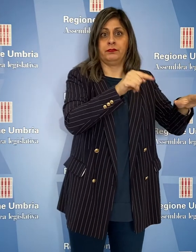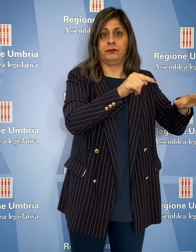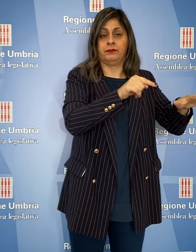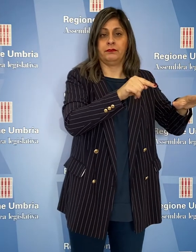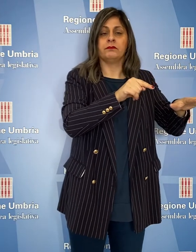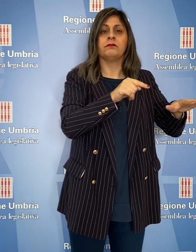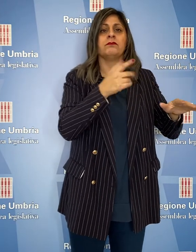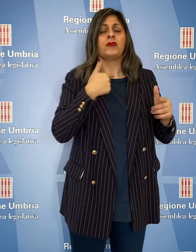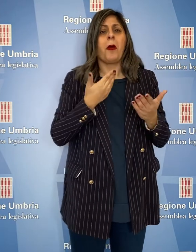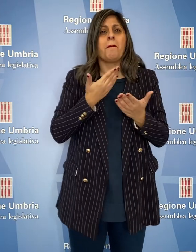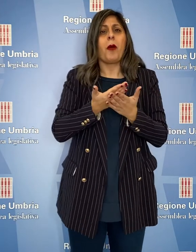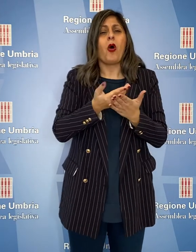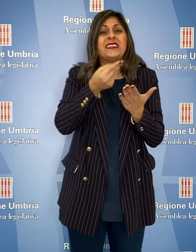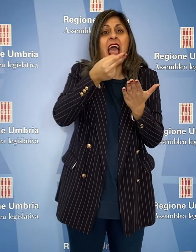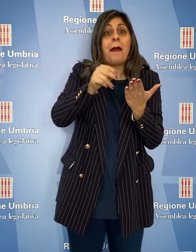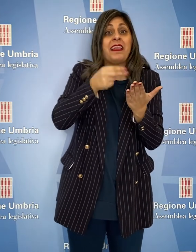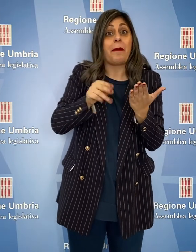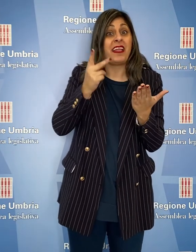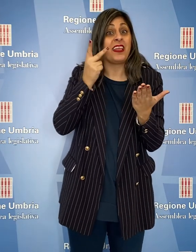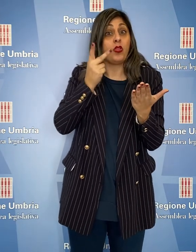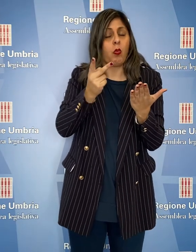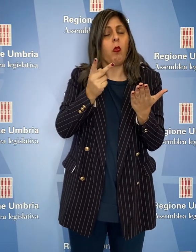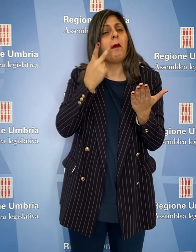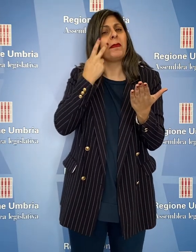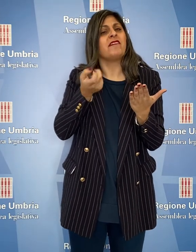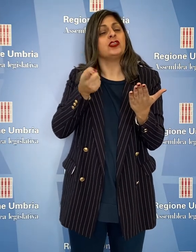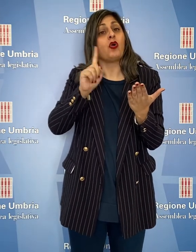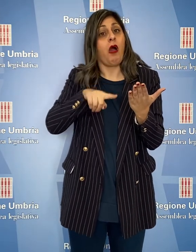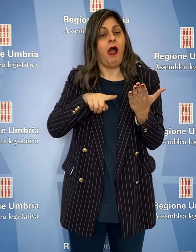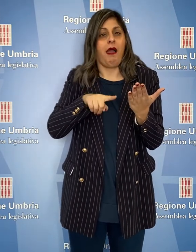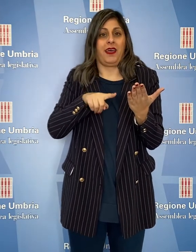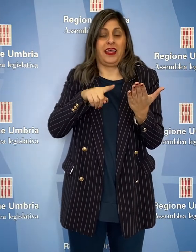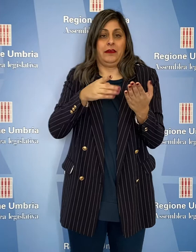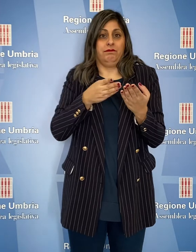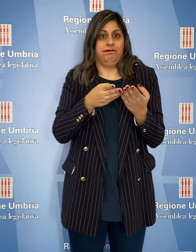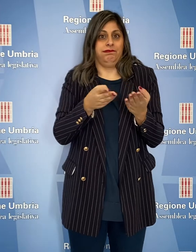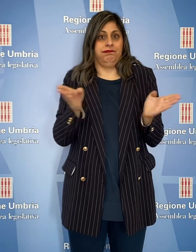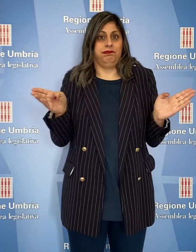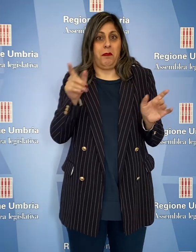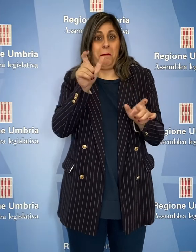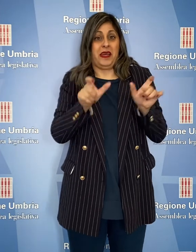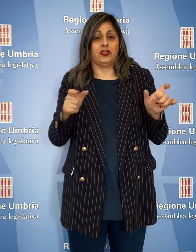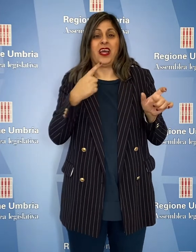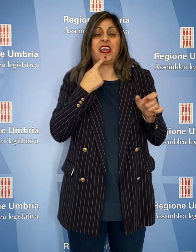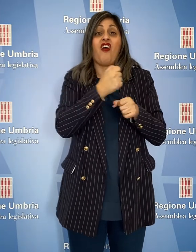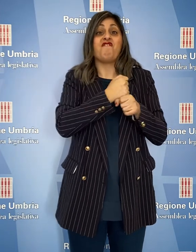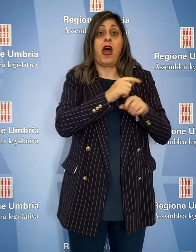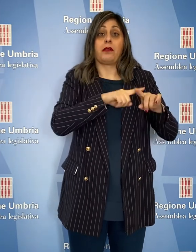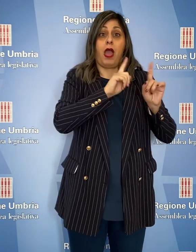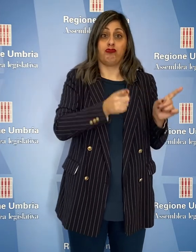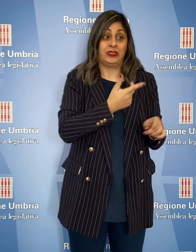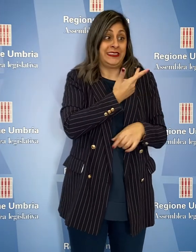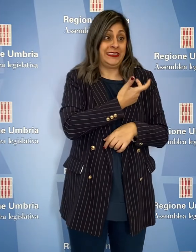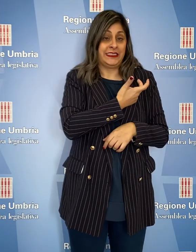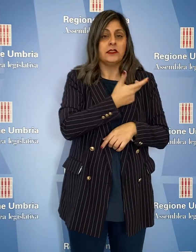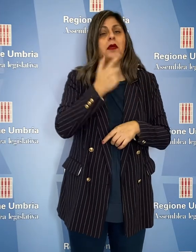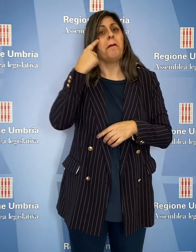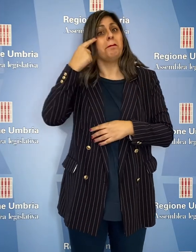Attraverso due proposte emendative è stato previsto l'allargamento della platea ai